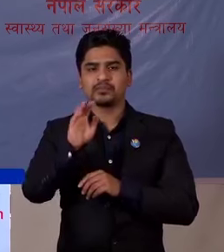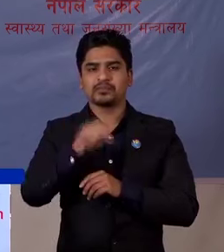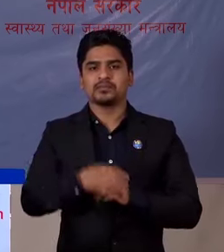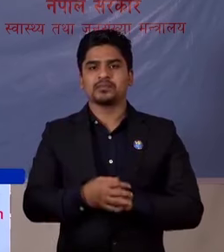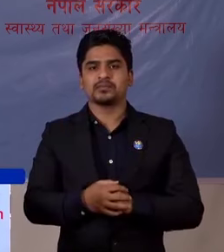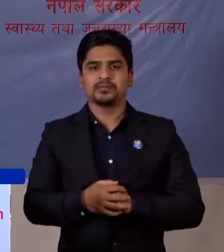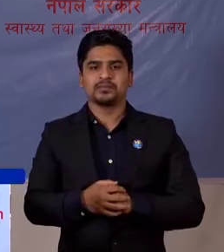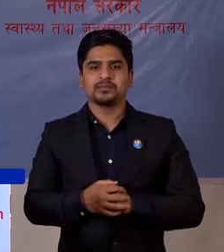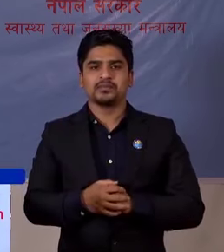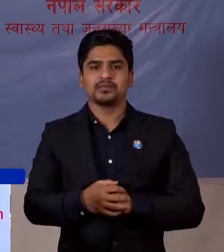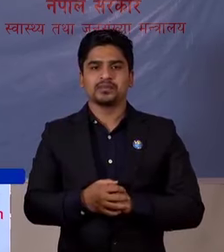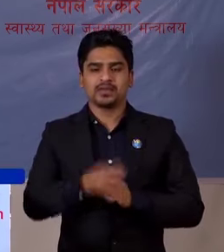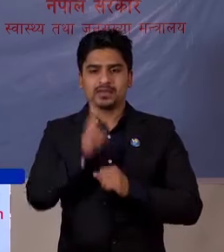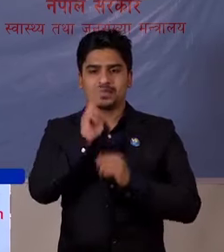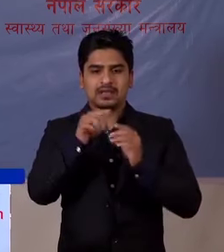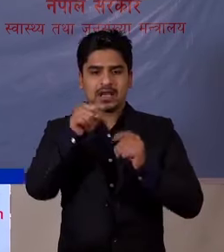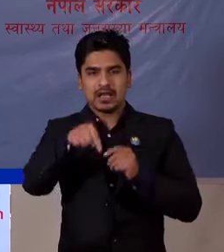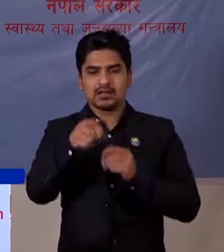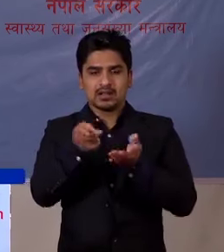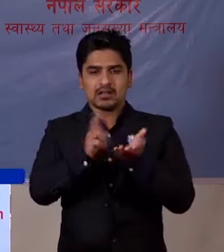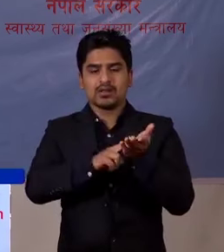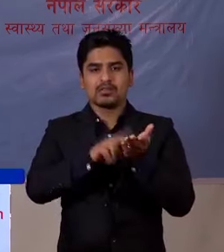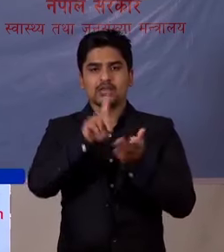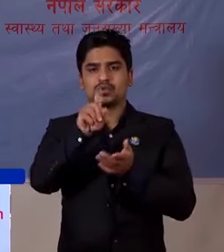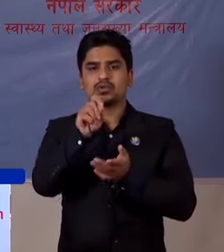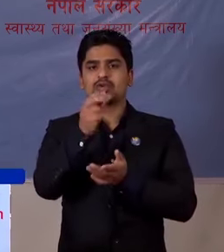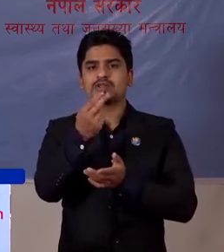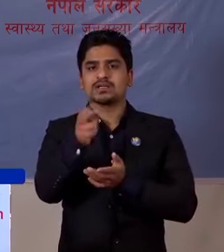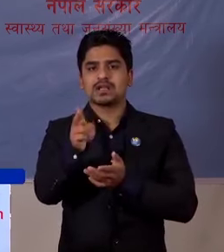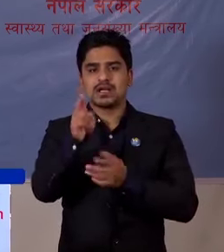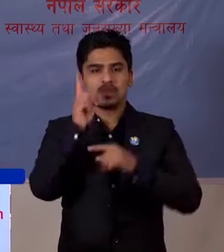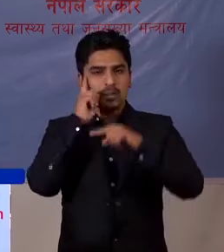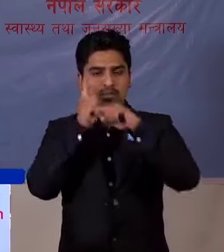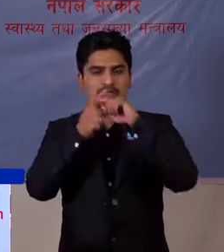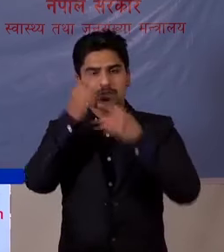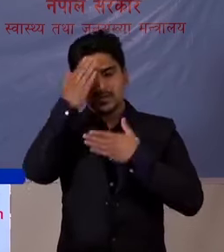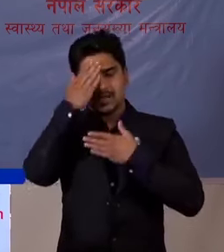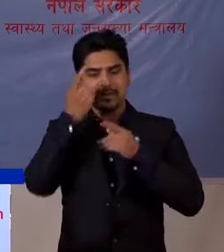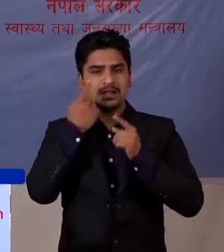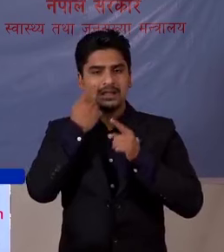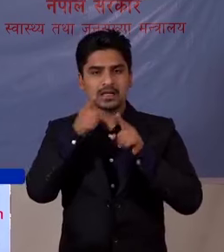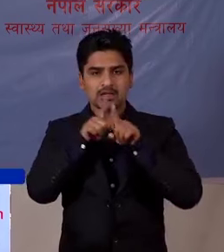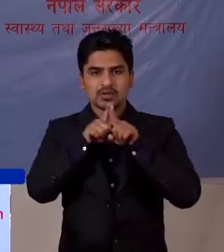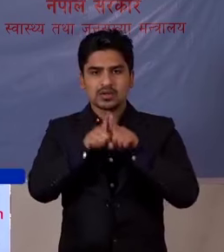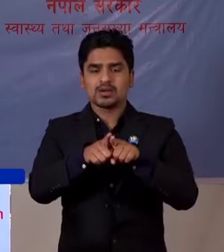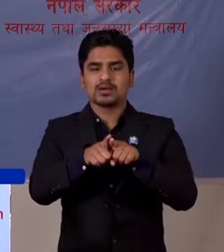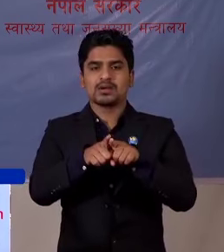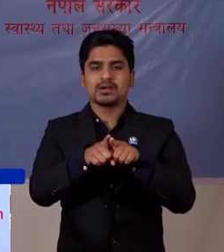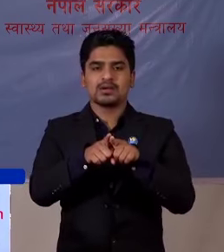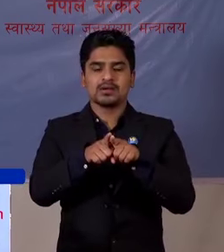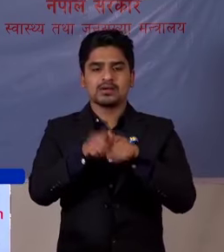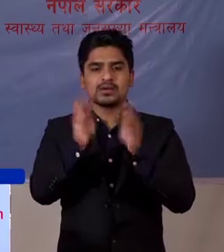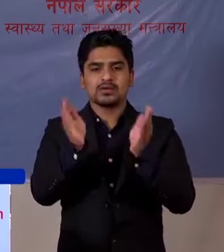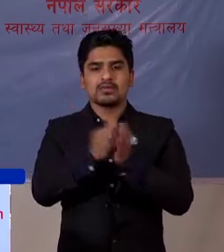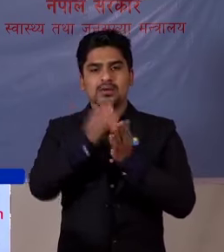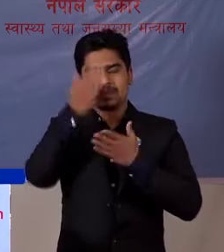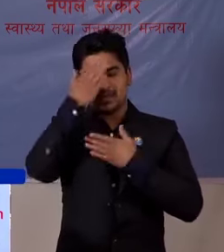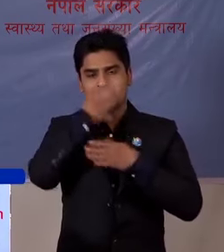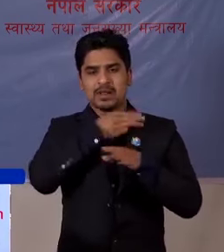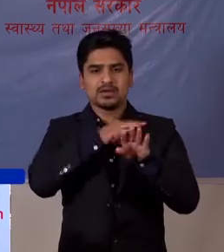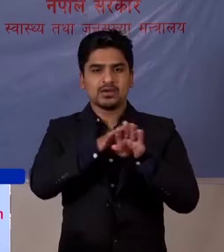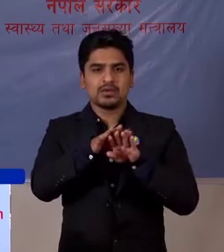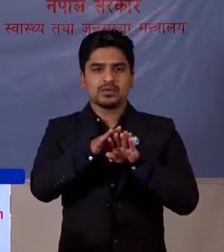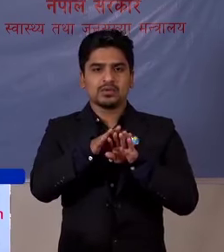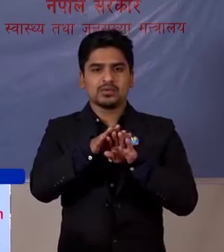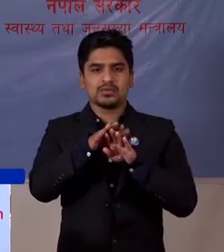जानकारी प्राप्त बहेको छो ये शरी आज थप दस जाना पोजेटिव देखिये संगई कूल संक्रमित हुने को